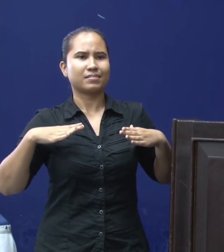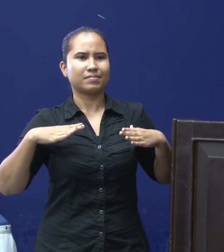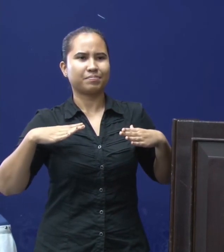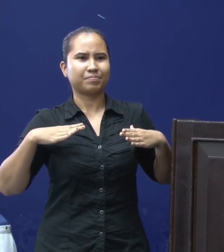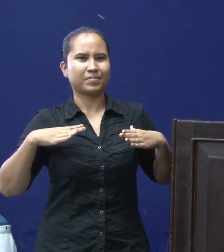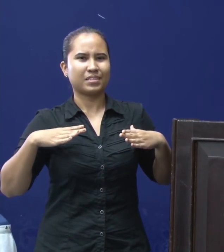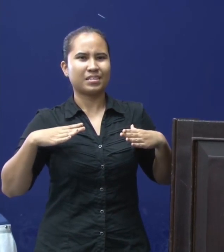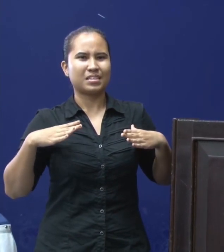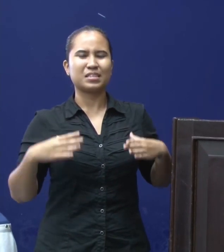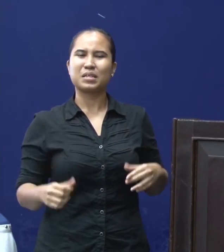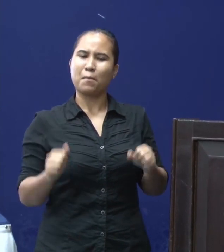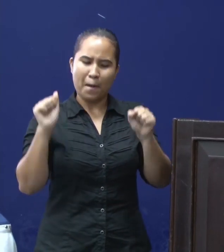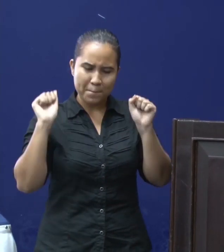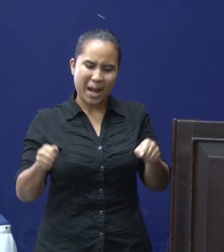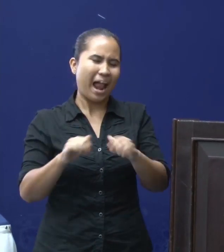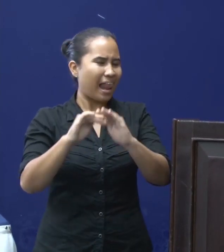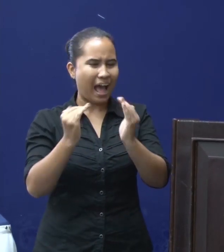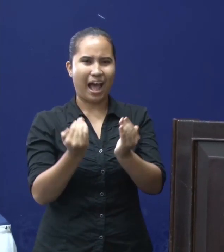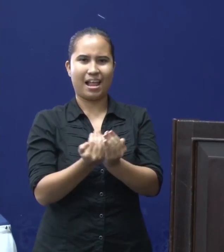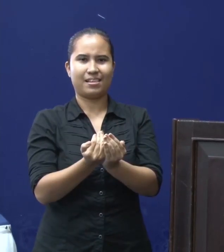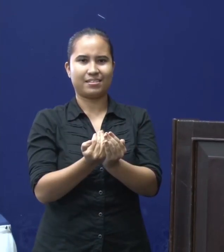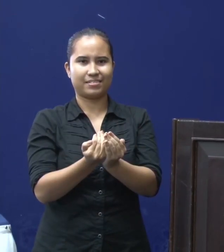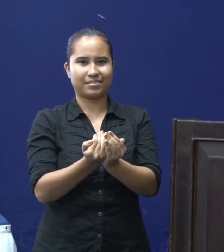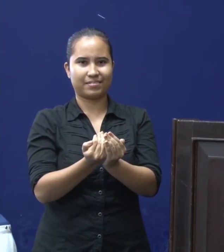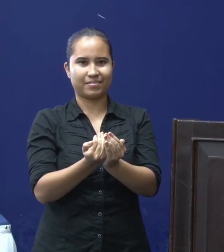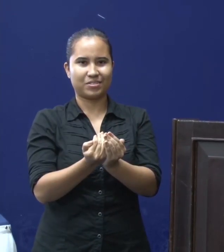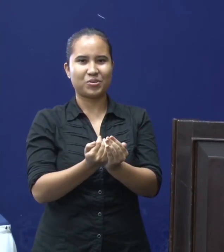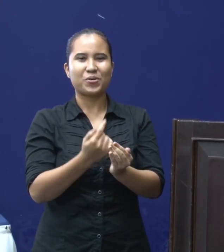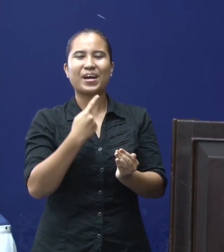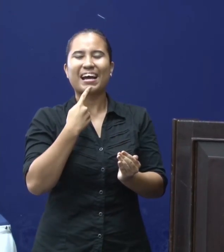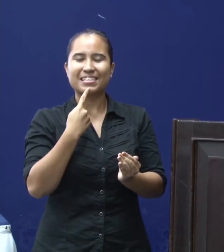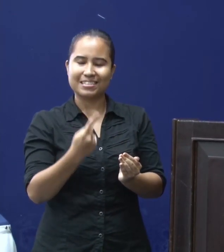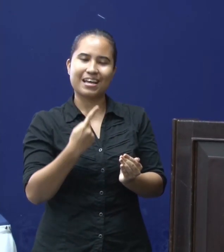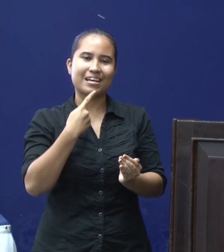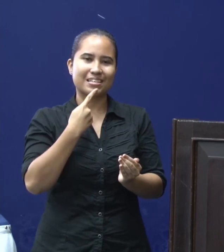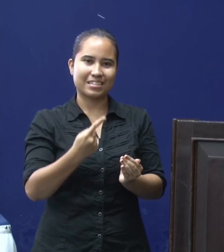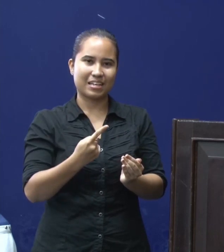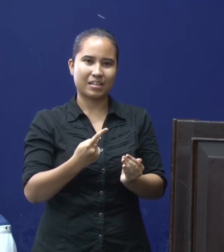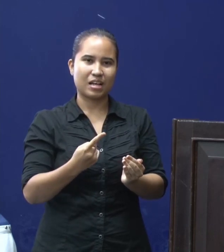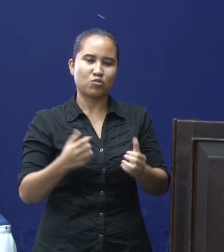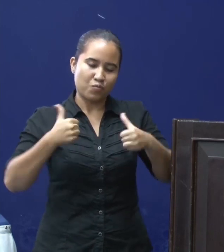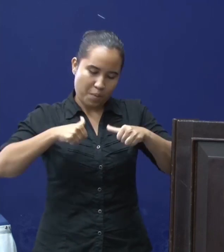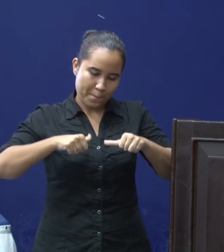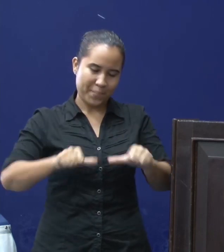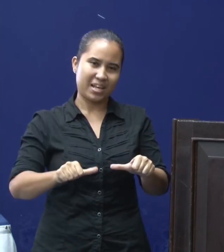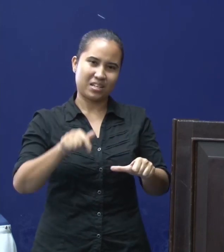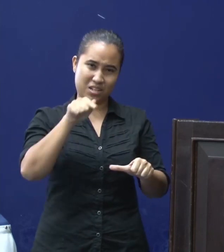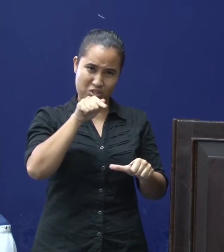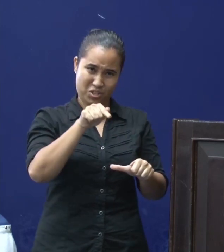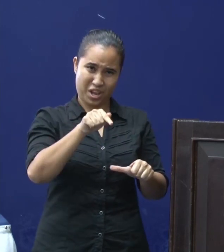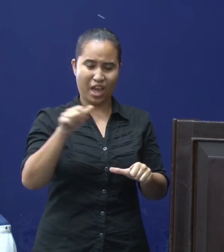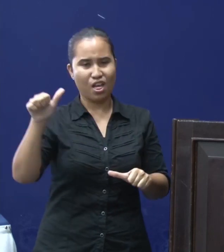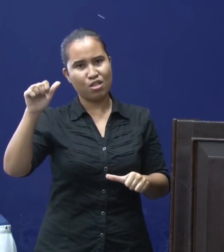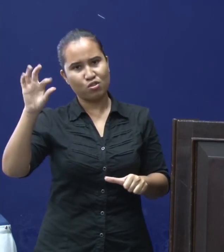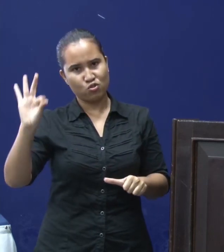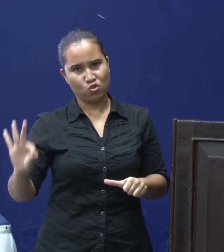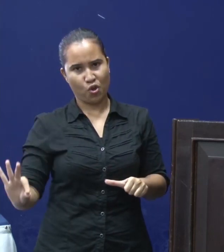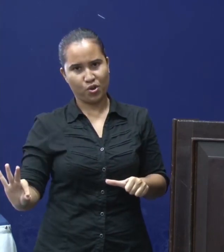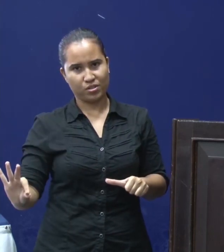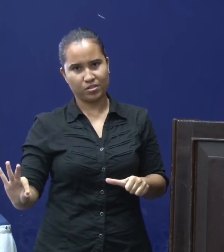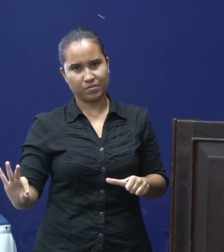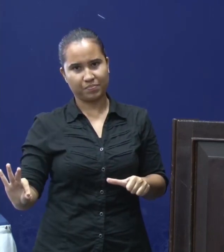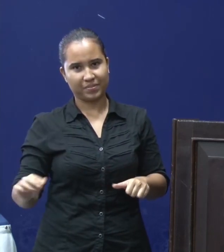revolutionair. Al dat soort zaken gaat u aanhalen wanneer we u gaan verplichten om thuis te blijven. En ik ga u horen,